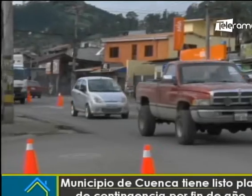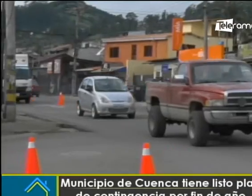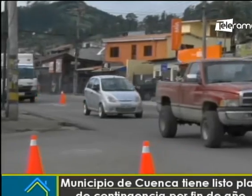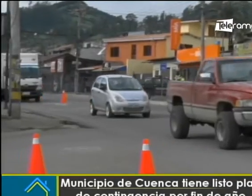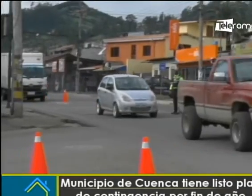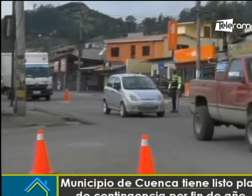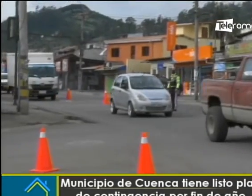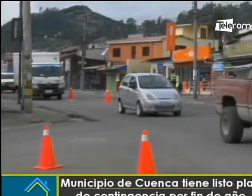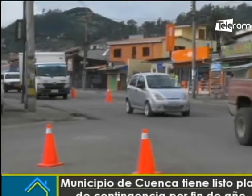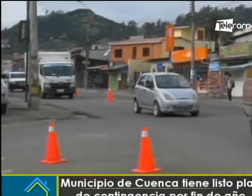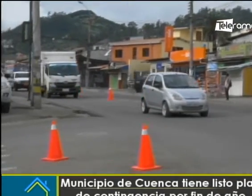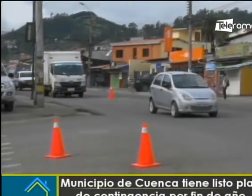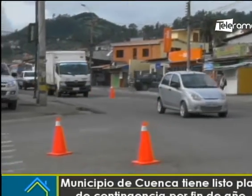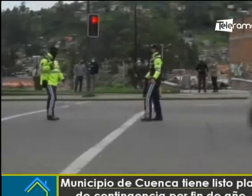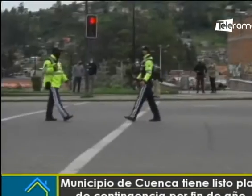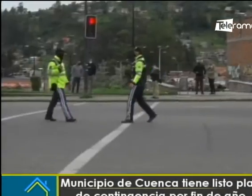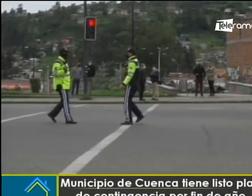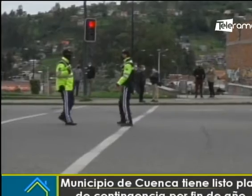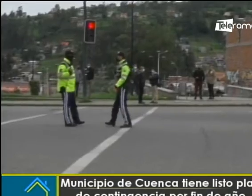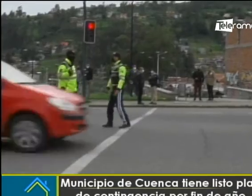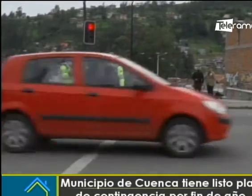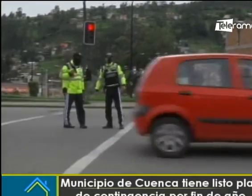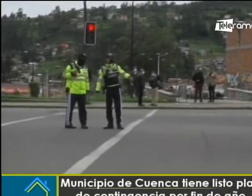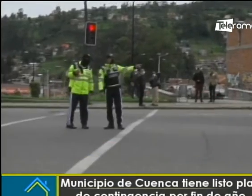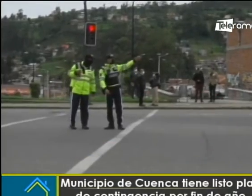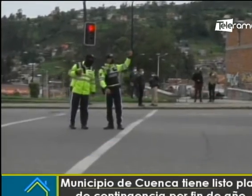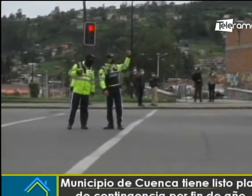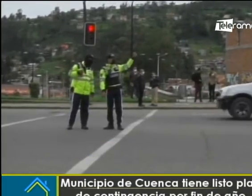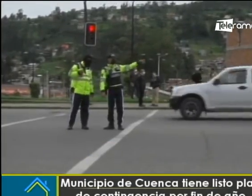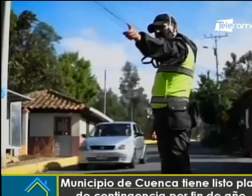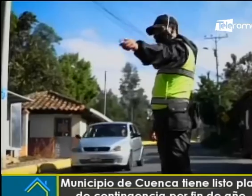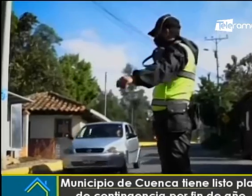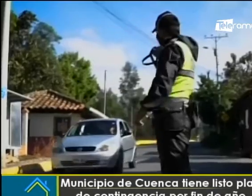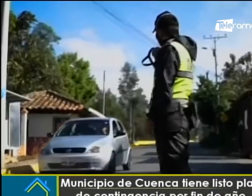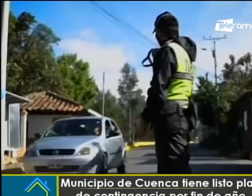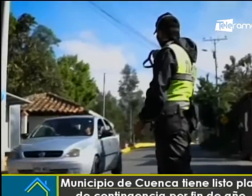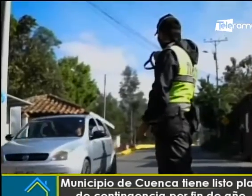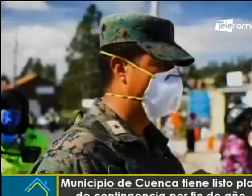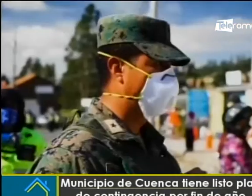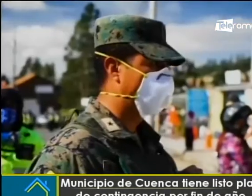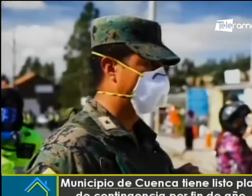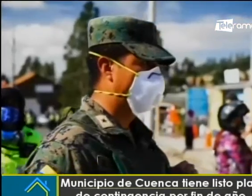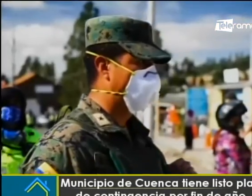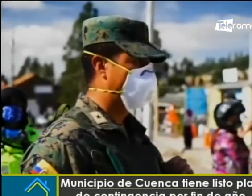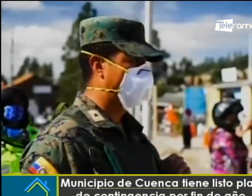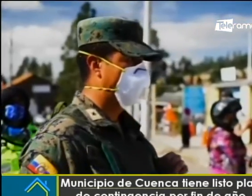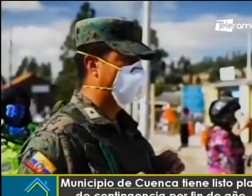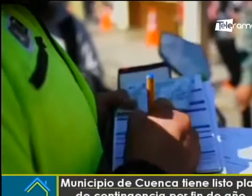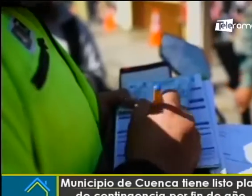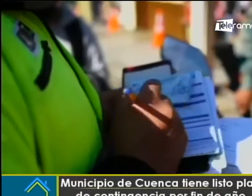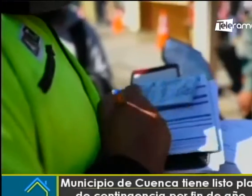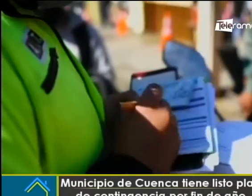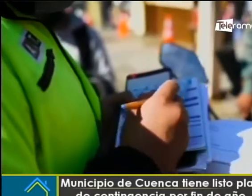de prevención, contención, mitigación y control para la emergencia sanitaria del COVID-19, que permite